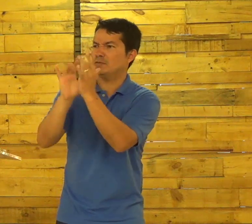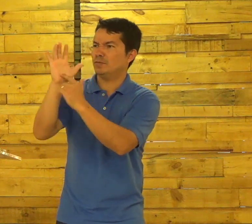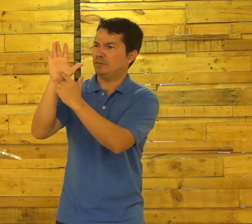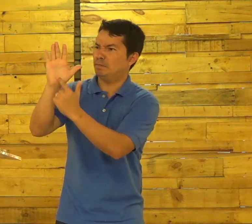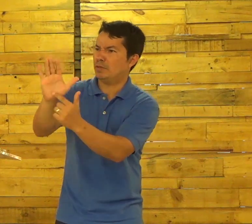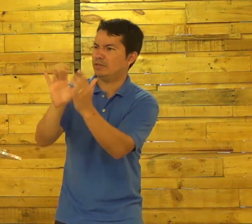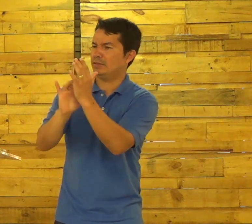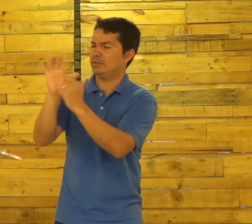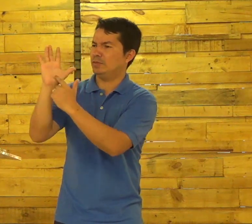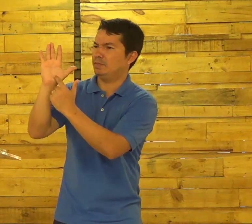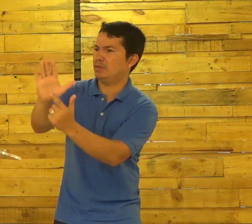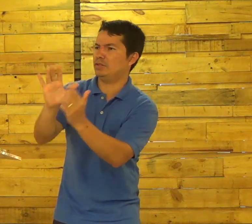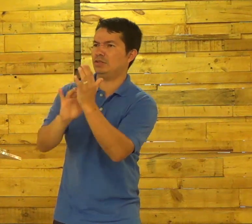Mostrará Jesus